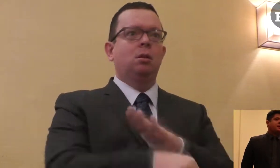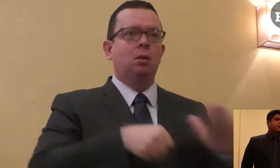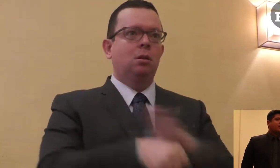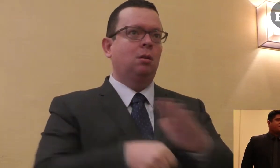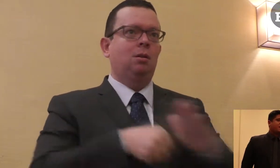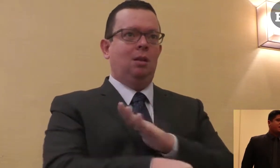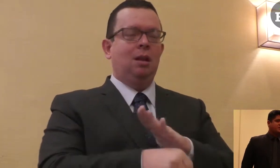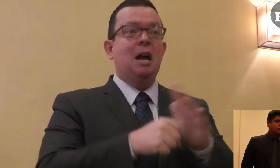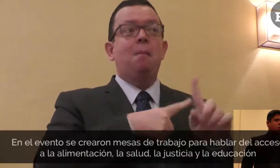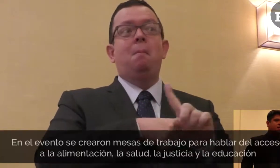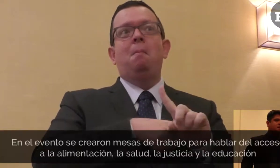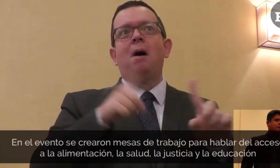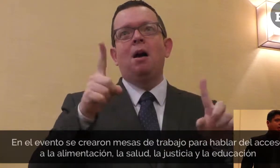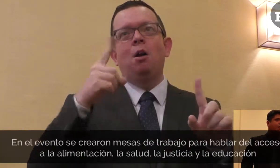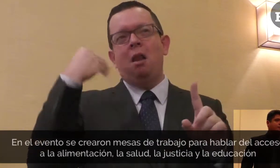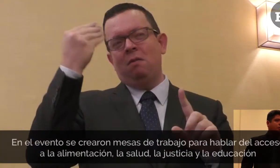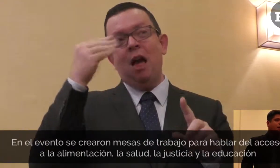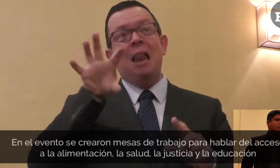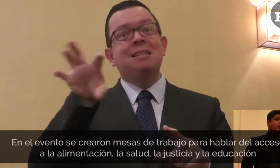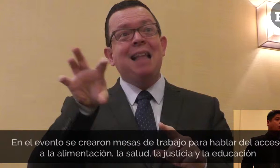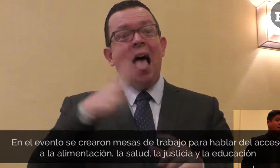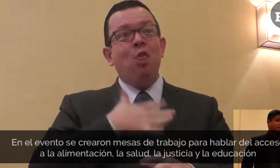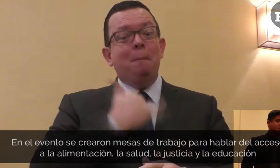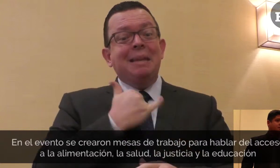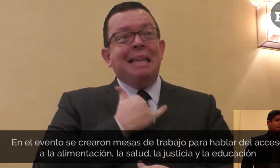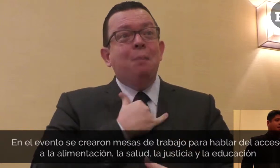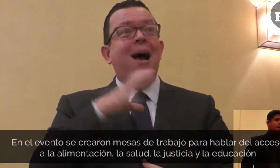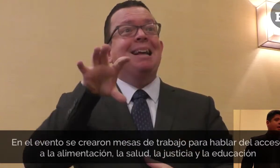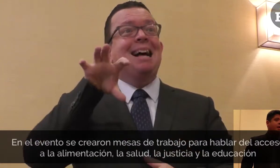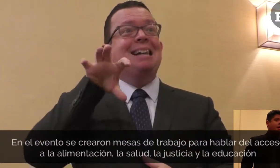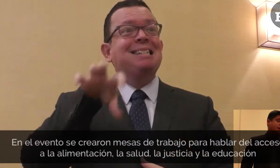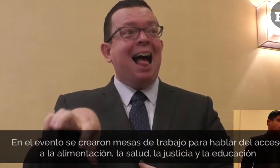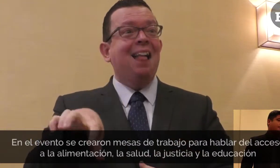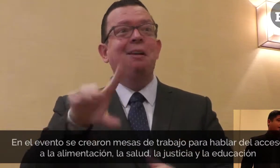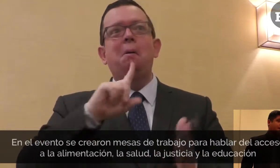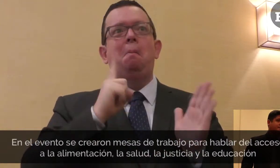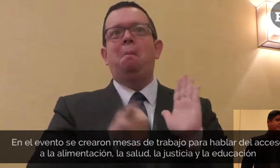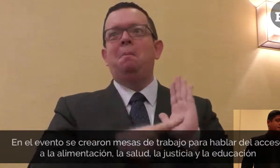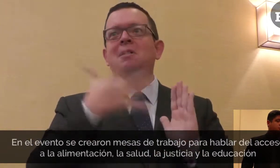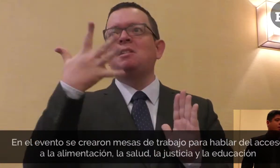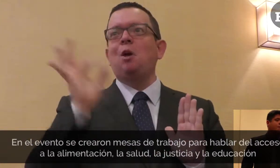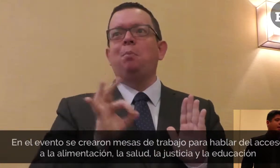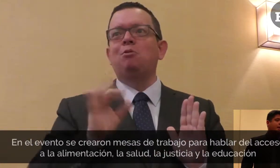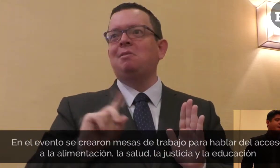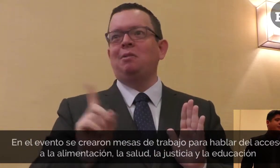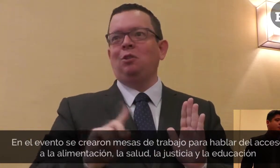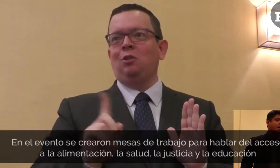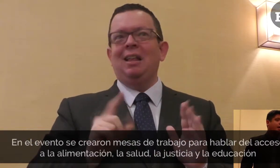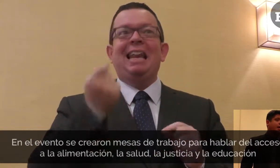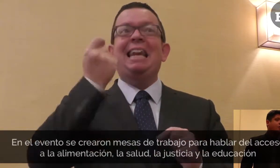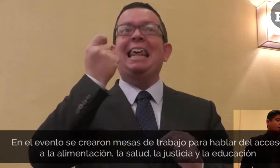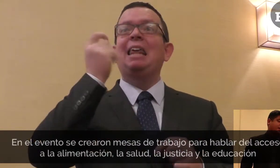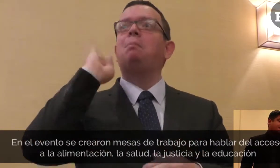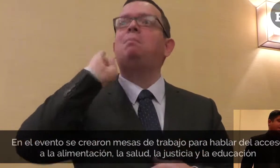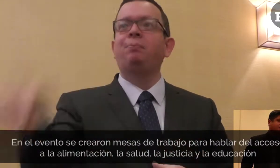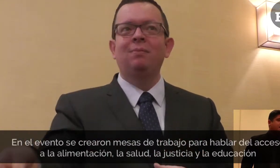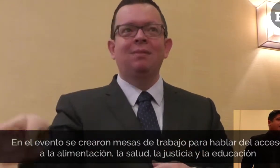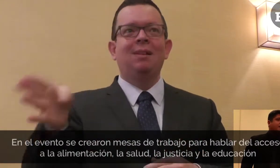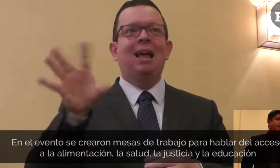por la fiscalización que hace el Estado venezolano y el CONAPDIS y ellos establecen sanciones para aquellas personas o aquellas empresas quienes